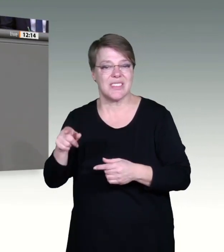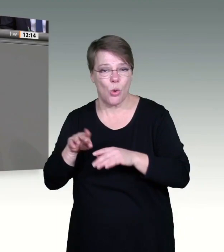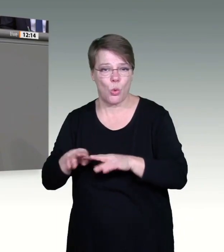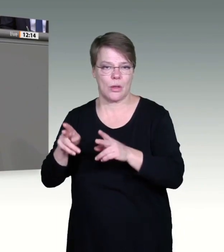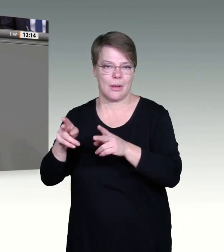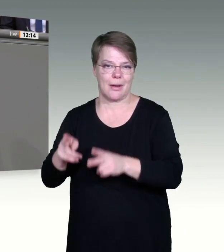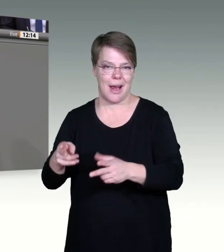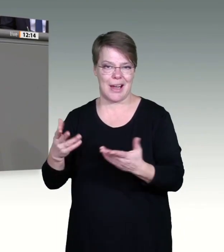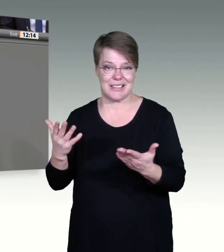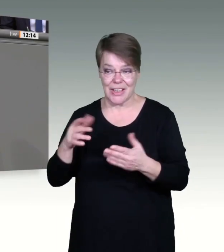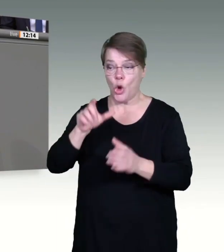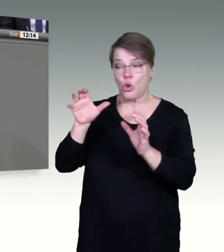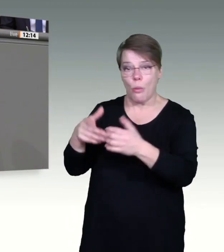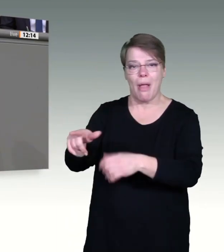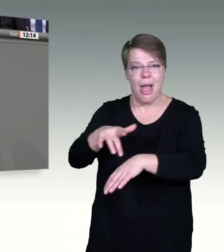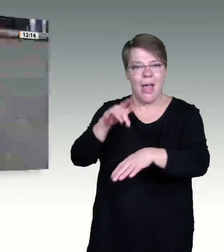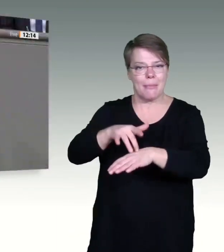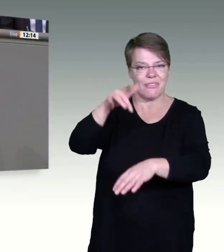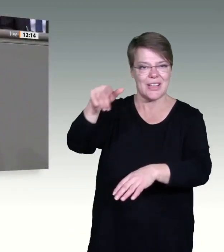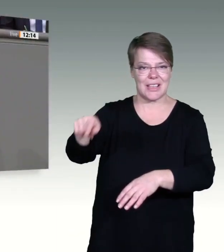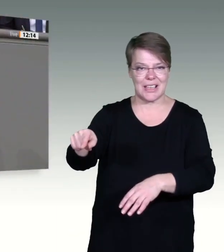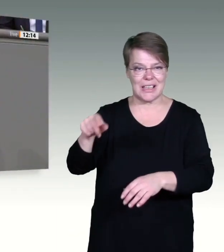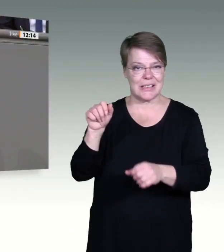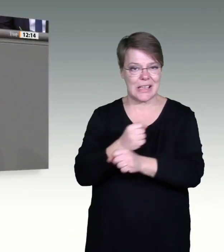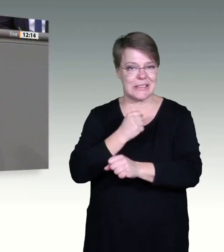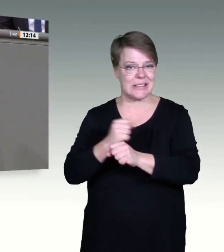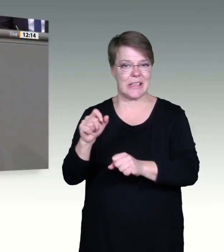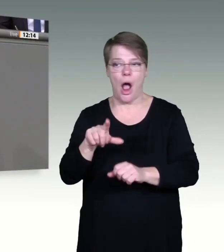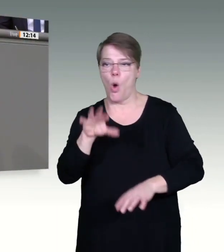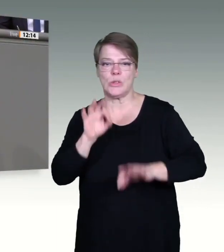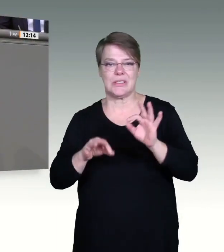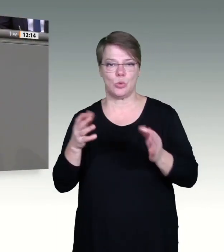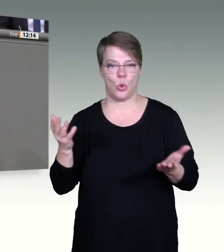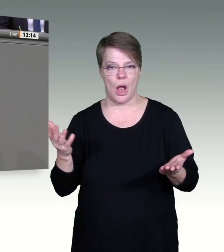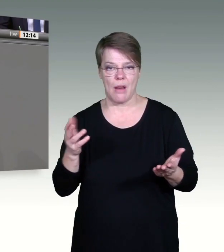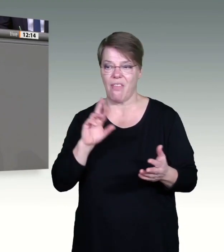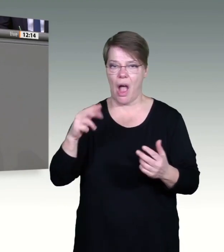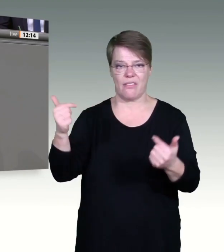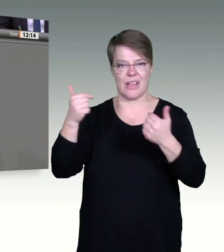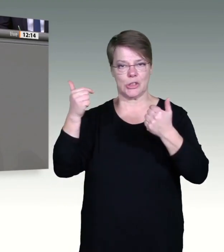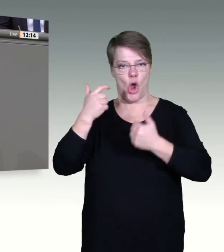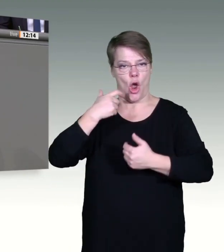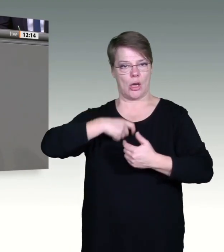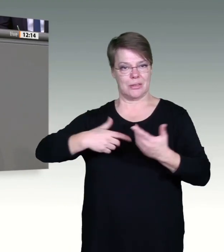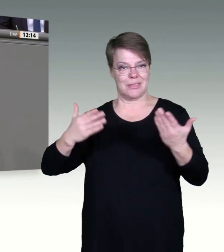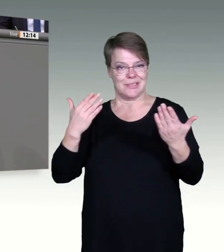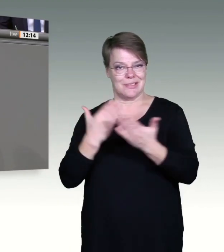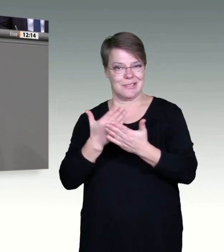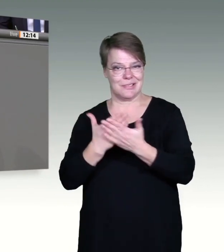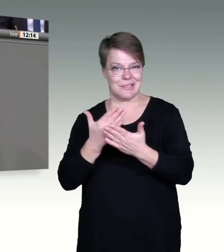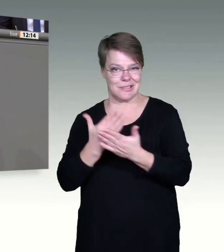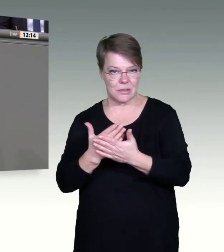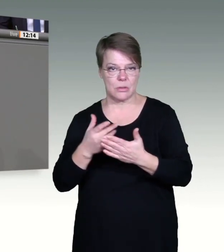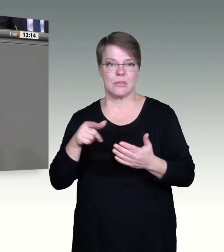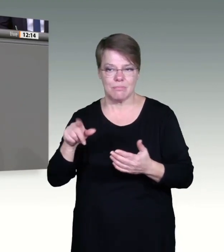Es geht bei der Impfpflicht also um eine Güteabwägung. Es kann nur eine